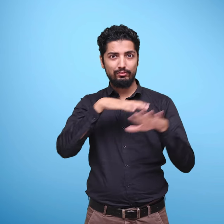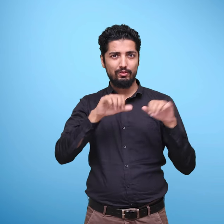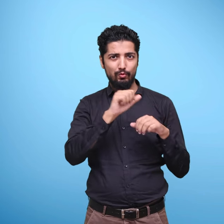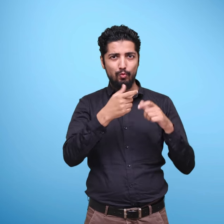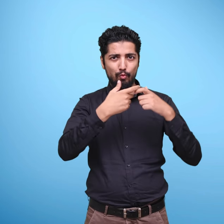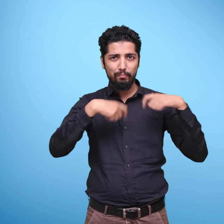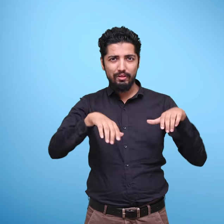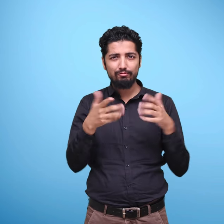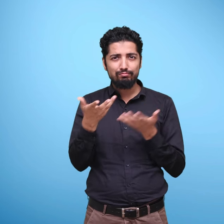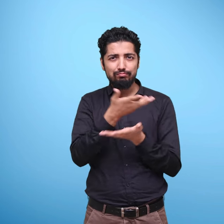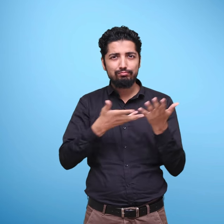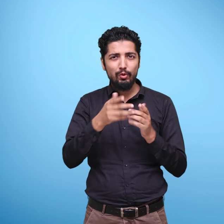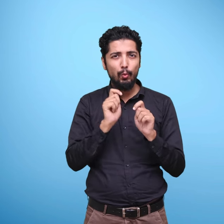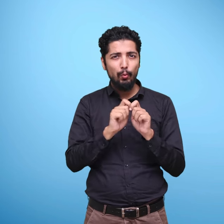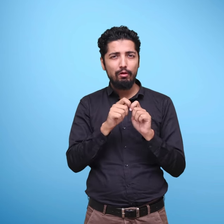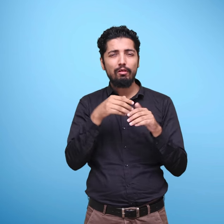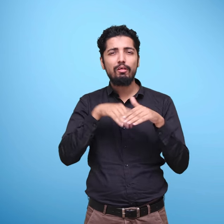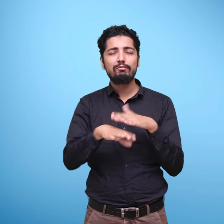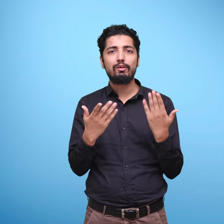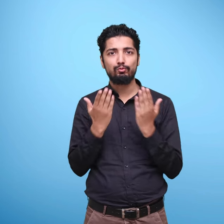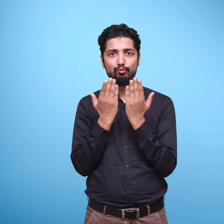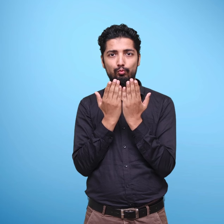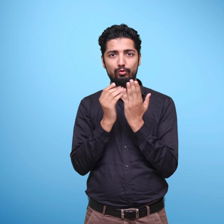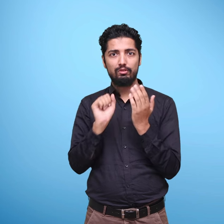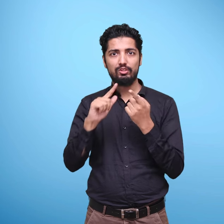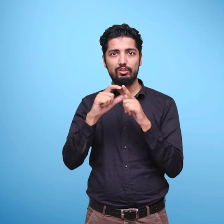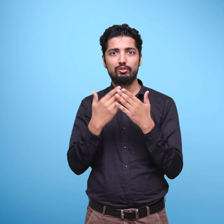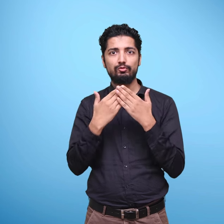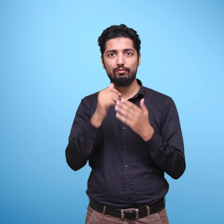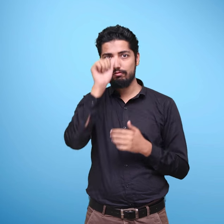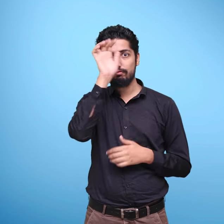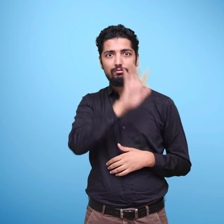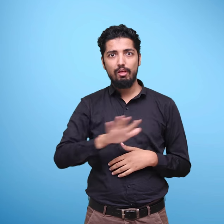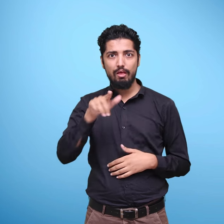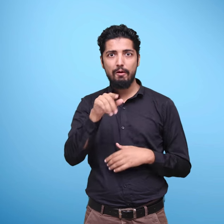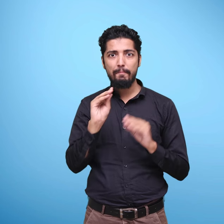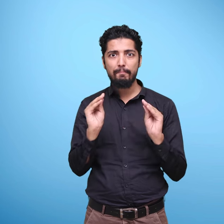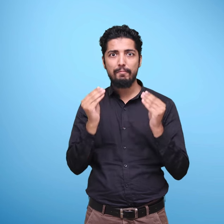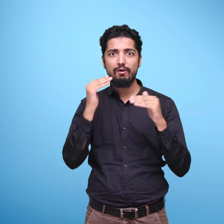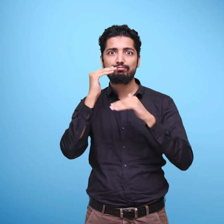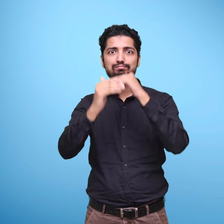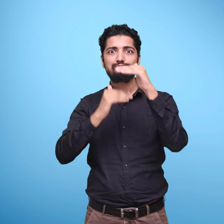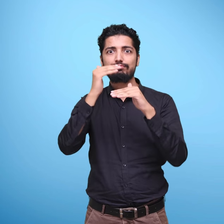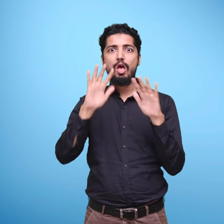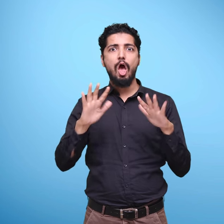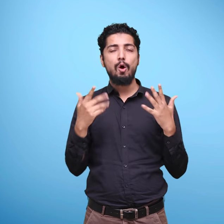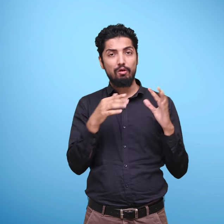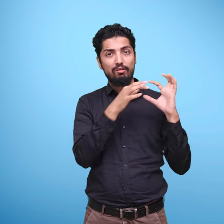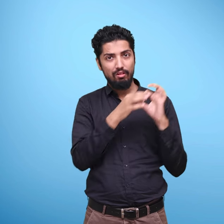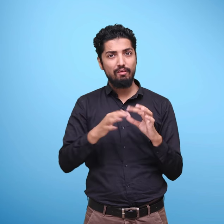अनुसंधान और प्रशिक्षन परिशद इन पाठे पुस्तकों को और अधिक परिश्कृत करने के लिए अपने